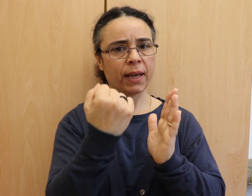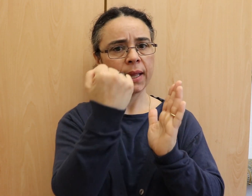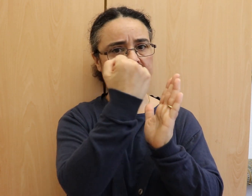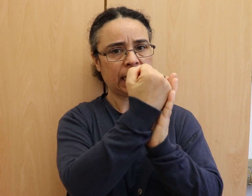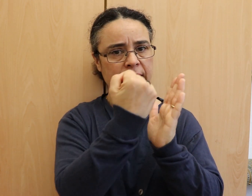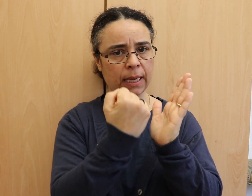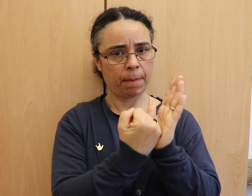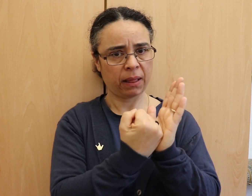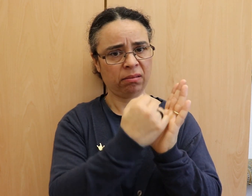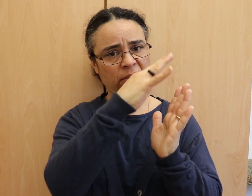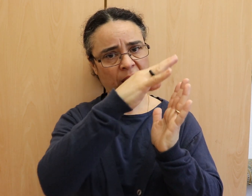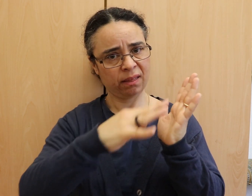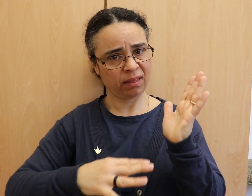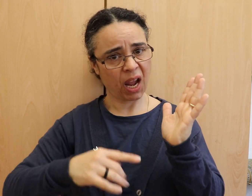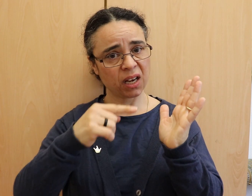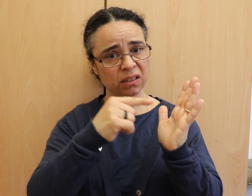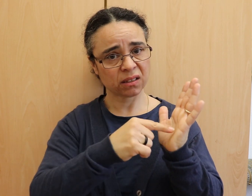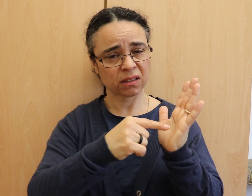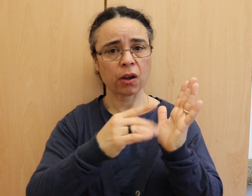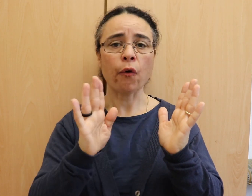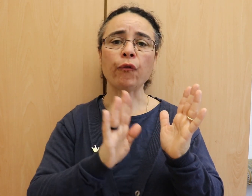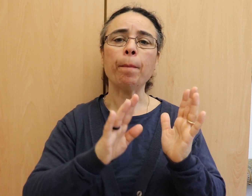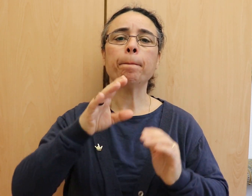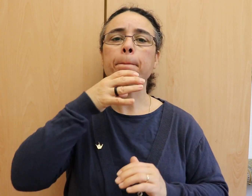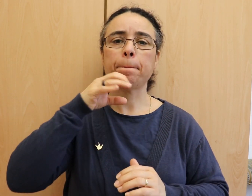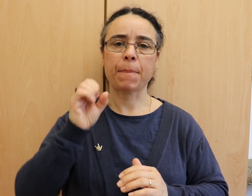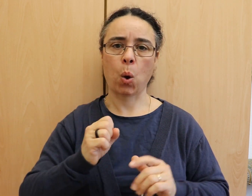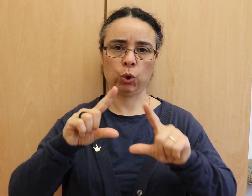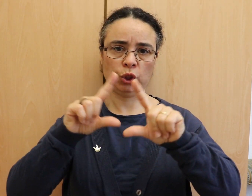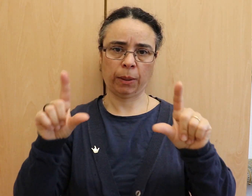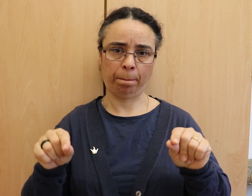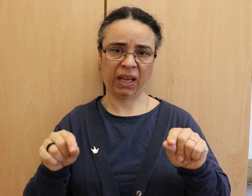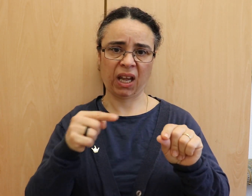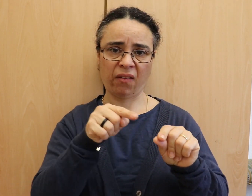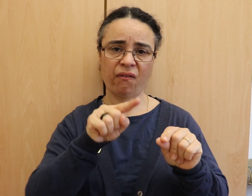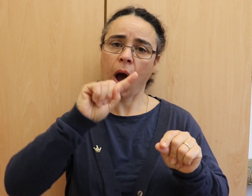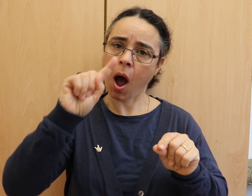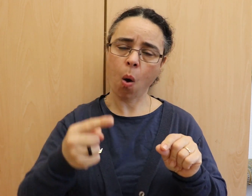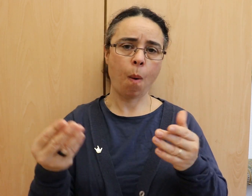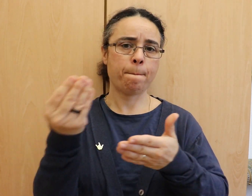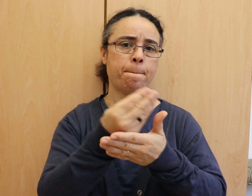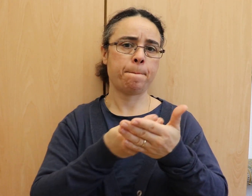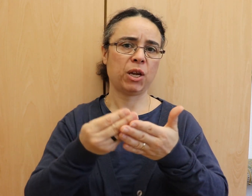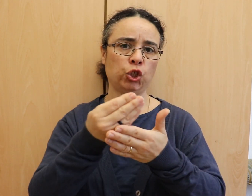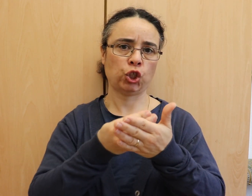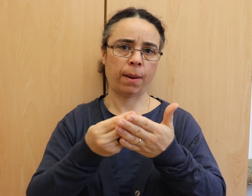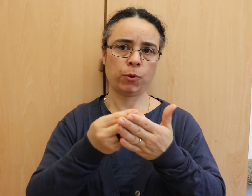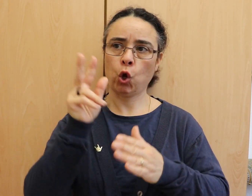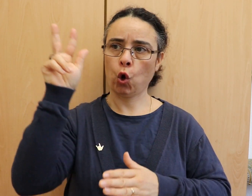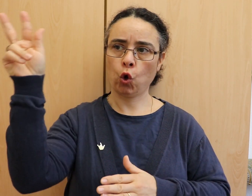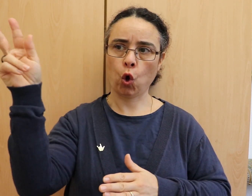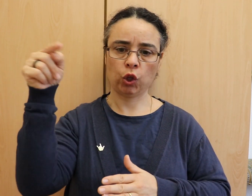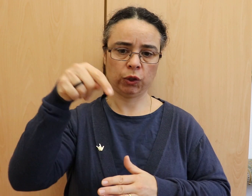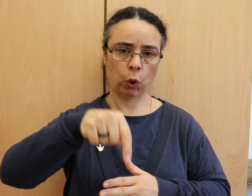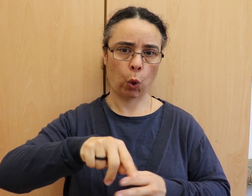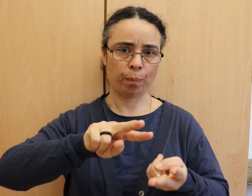Testaments, die Inkarnation, das Weihnachtsereignis der Menschheit Gottes in Jesus